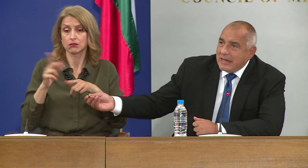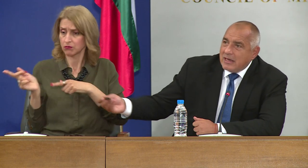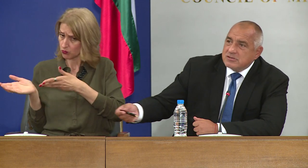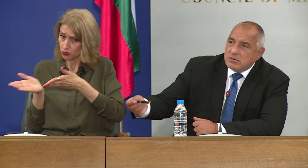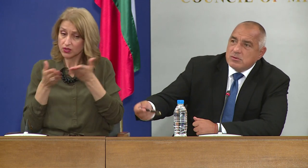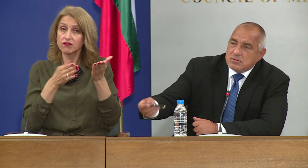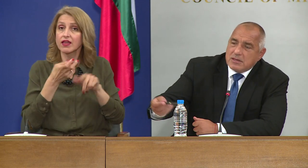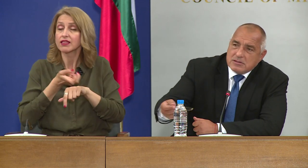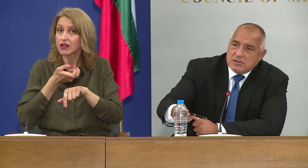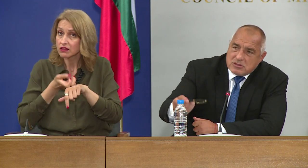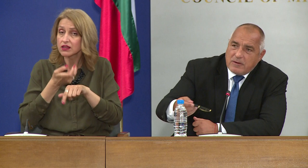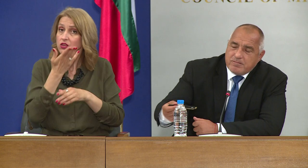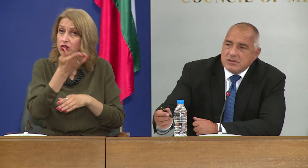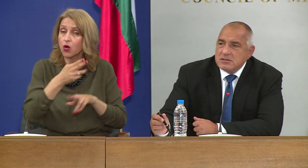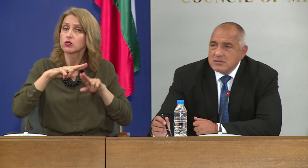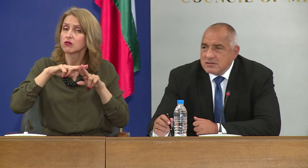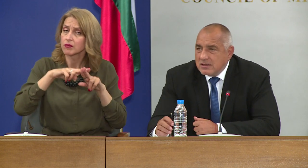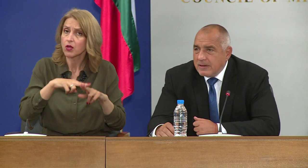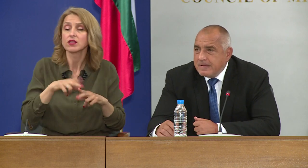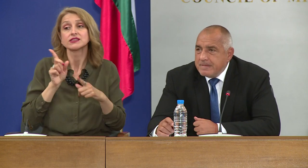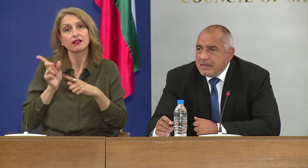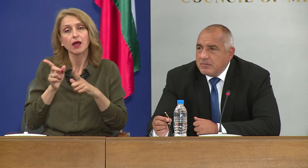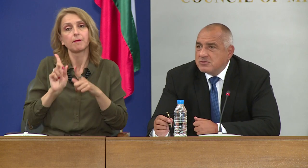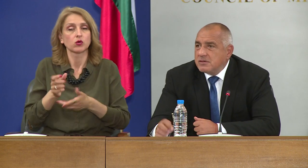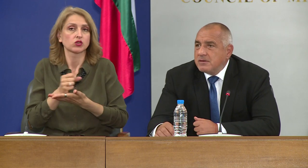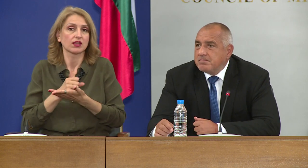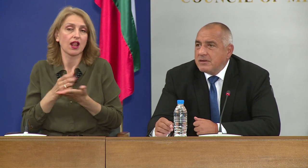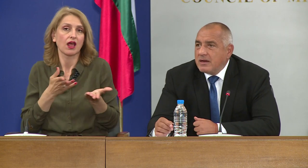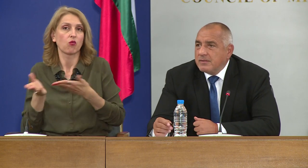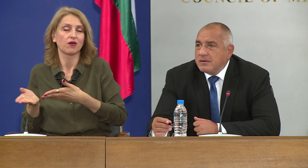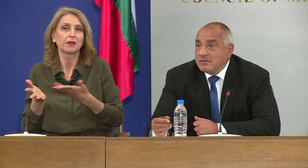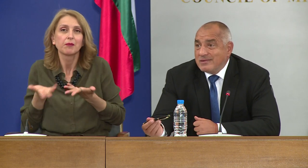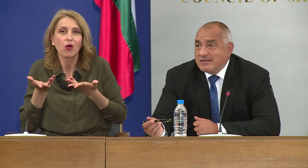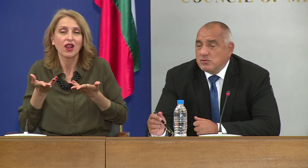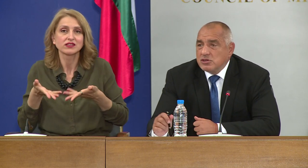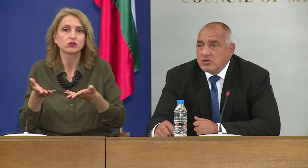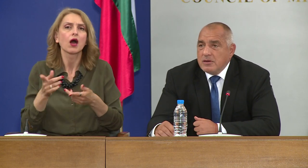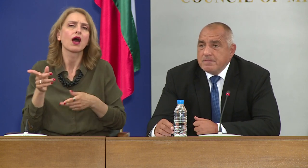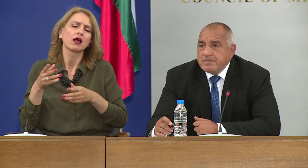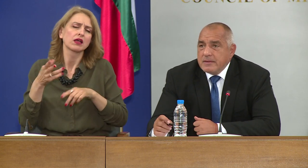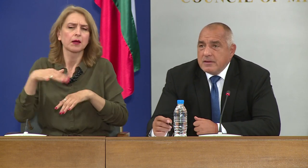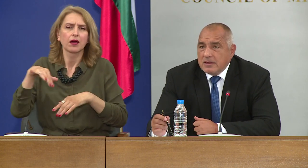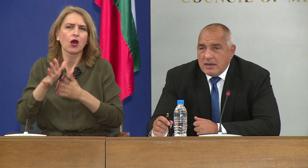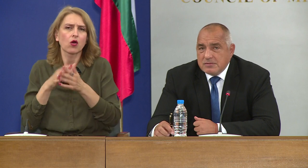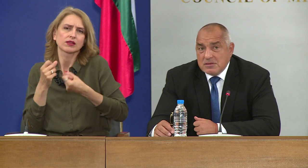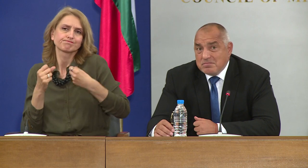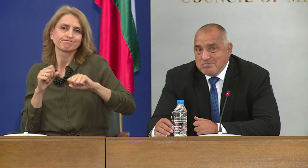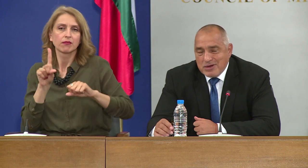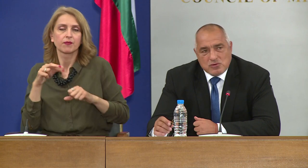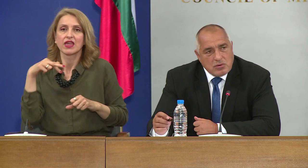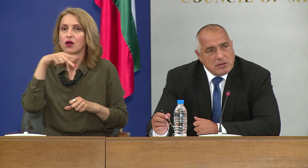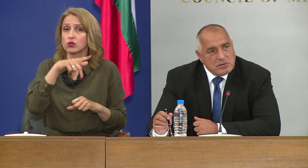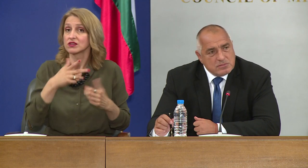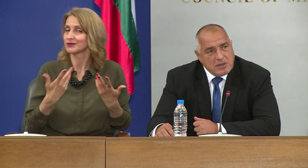тези лекарства, които сме казали, че само в медицинска среда, можем да ги прилагаме. Но те не са отишли. Надявам се,